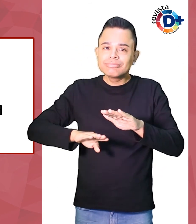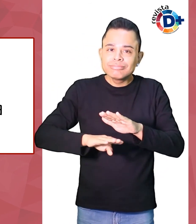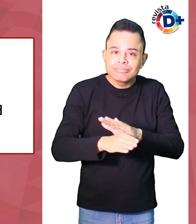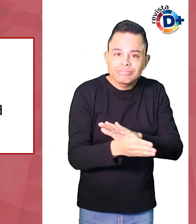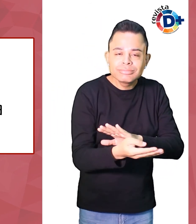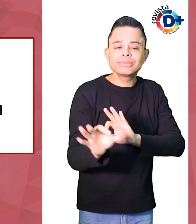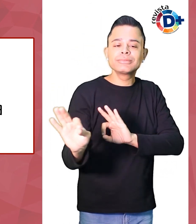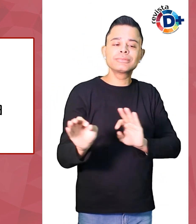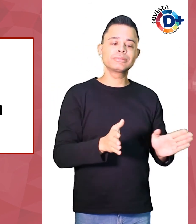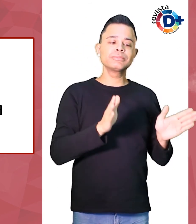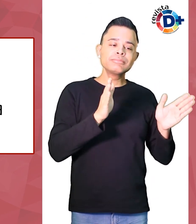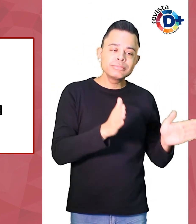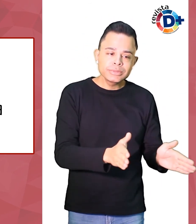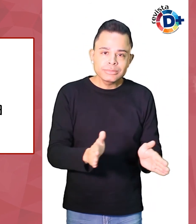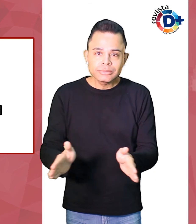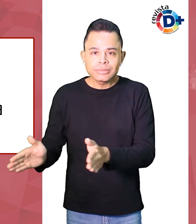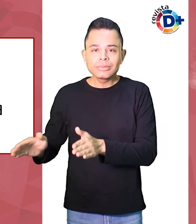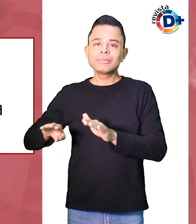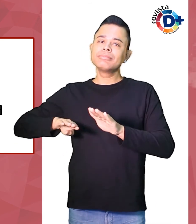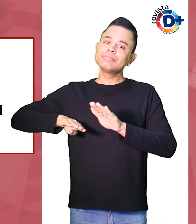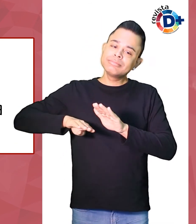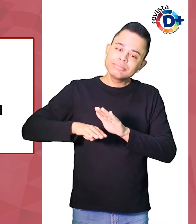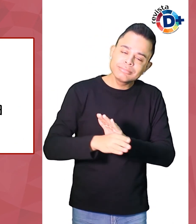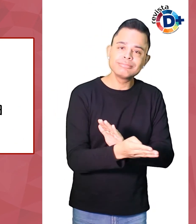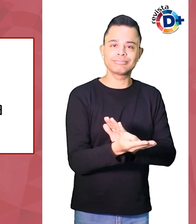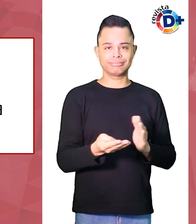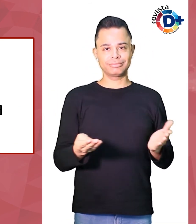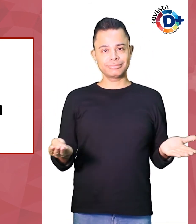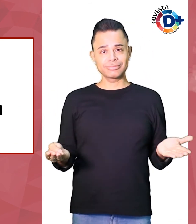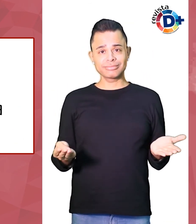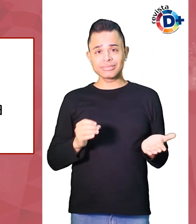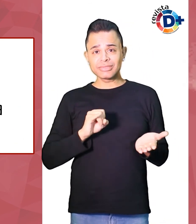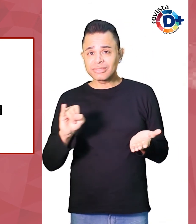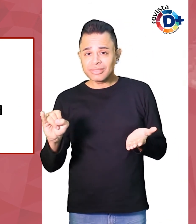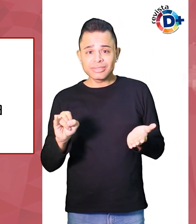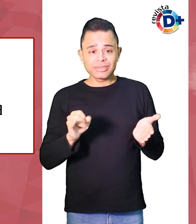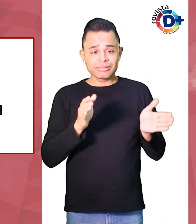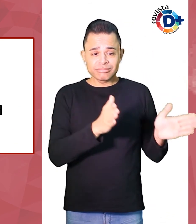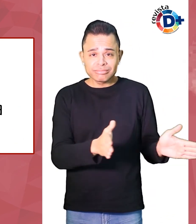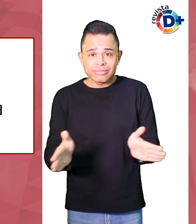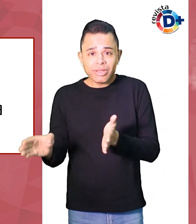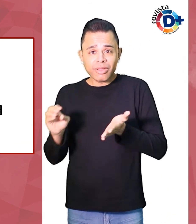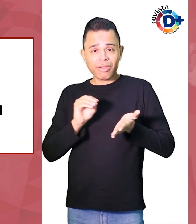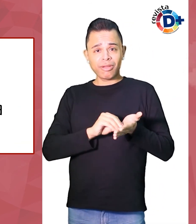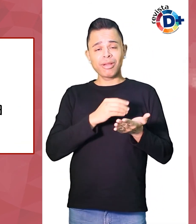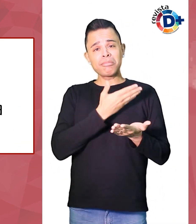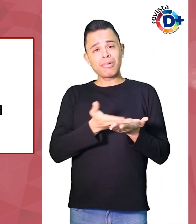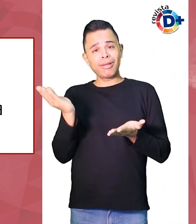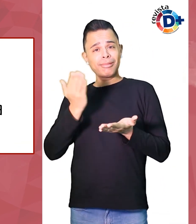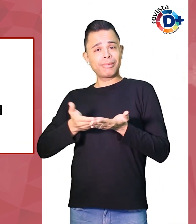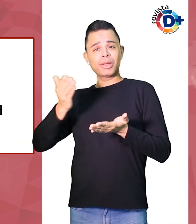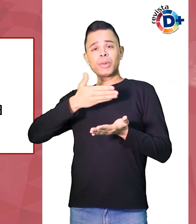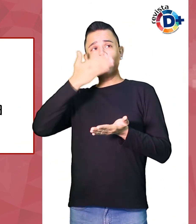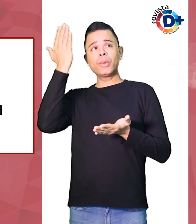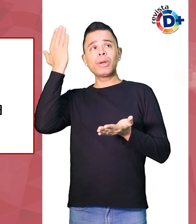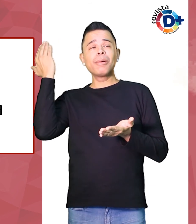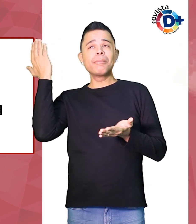perde-se a oportunidade de registrar dados importantes sobre o desenvolvimento de determinadas ações